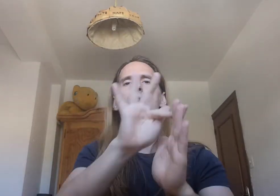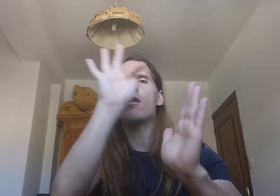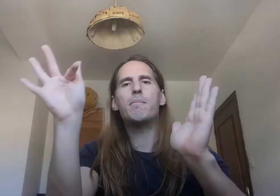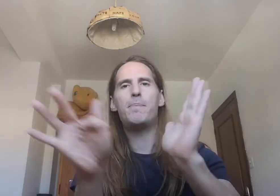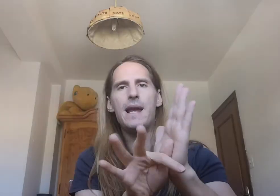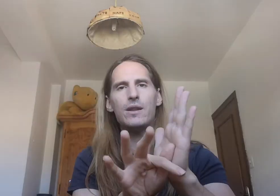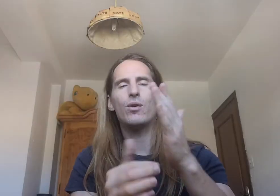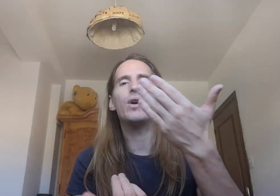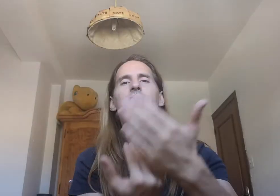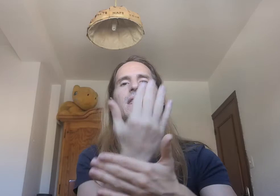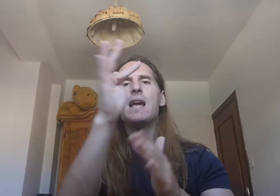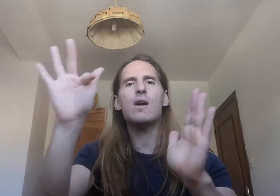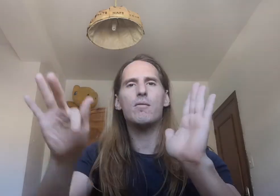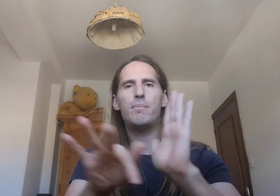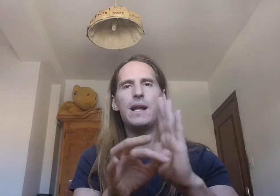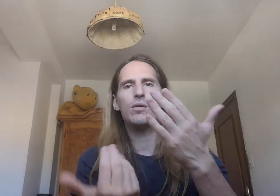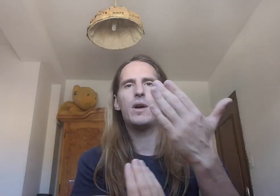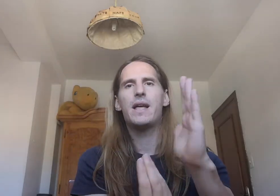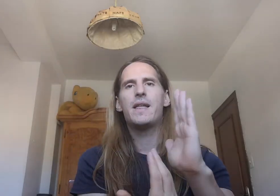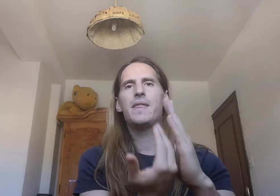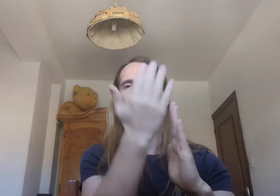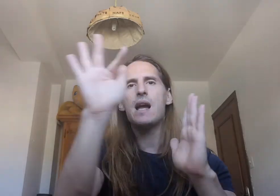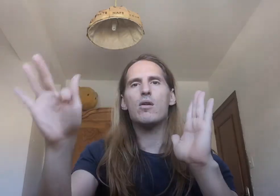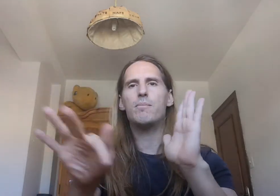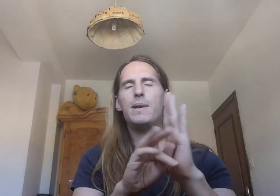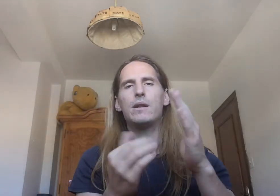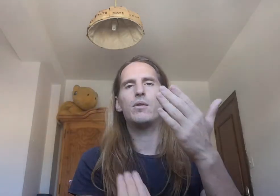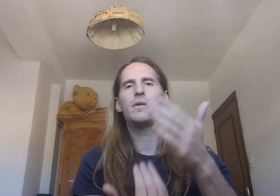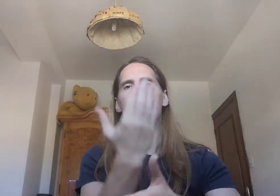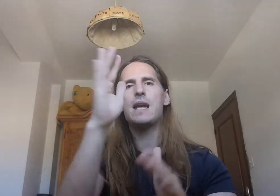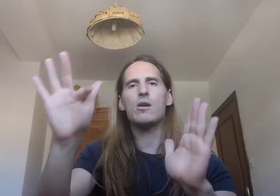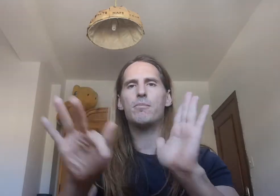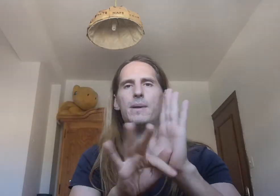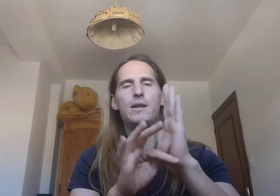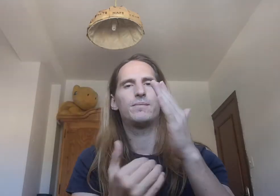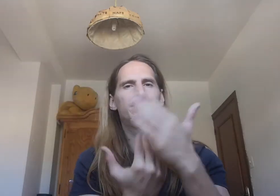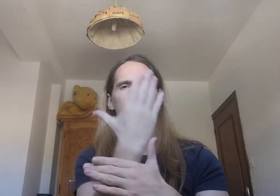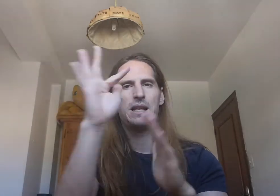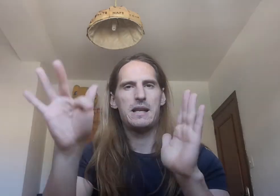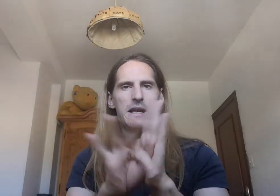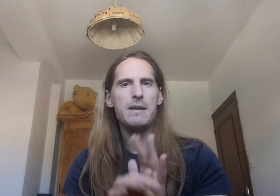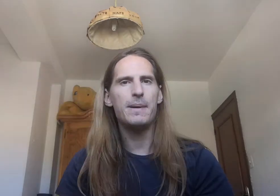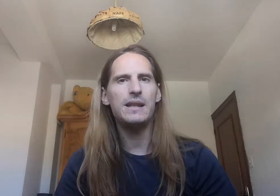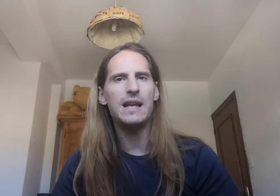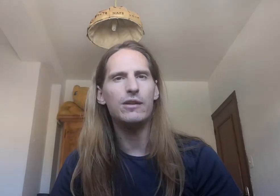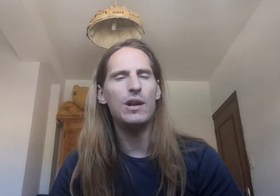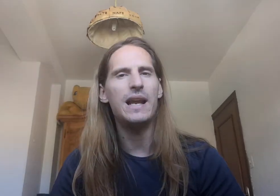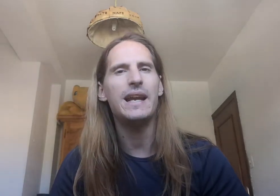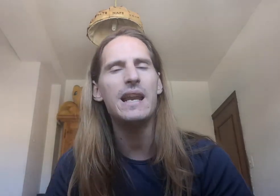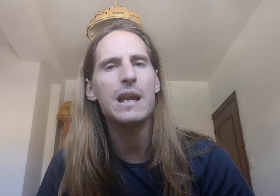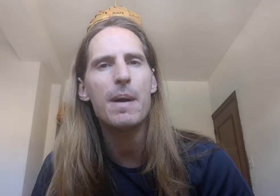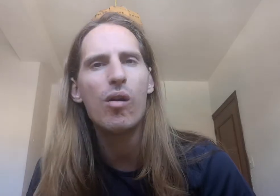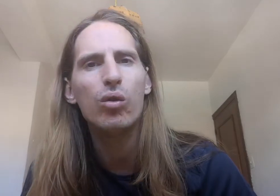completo Y día completo día completo día completo y practicando elegí el que más os